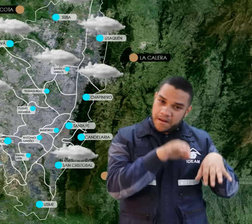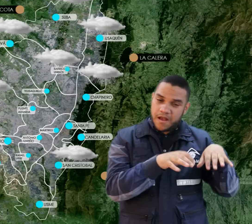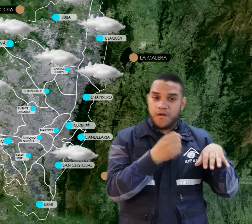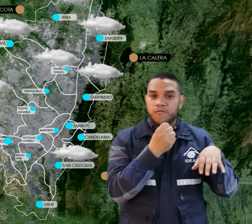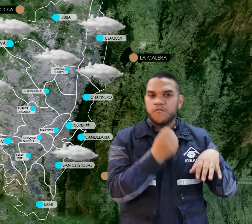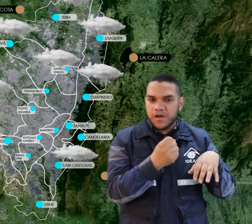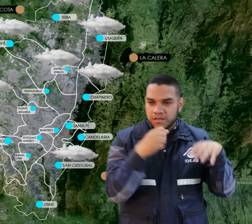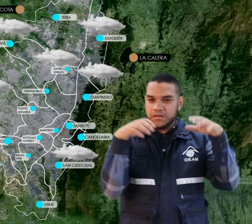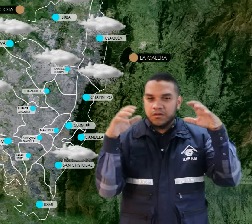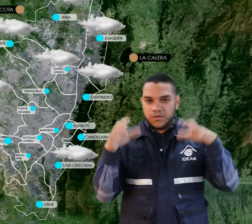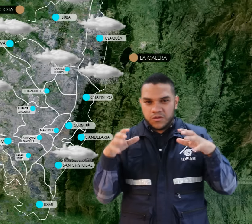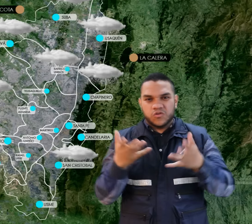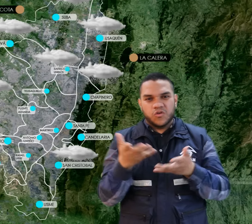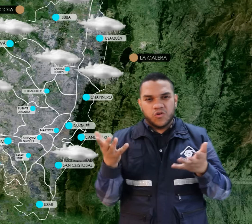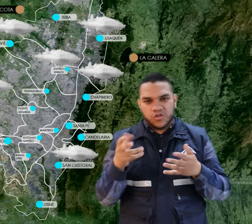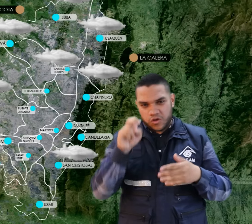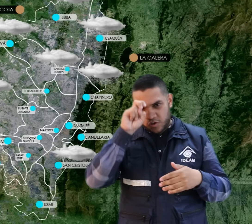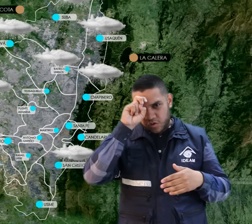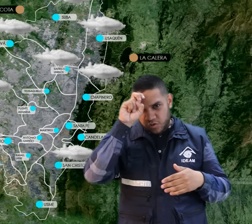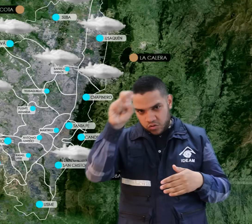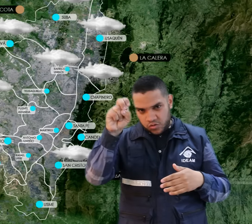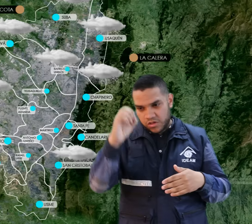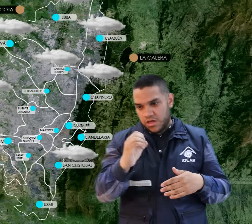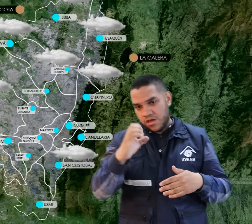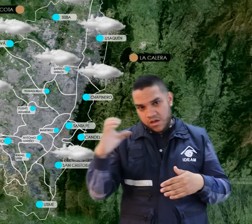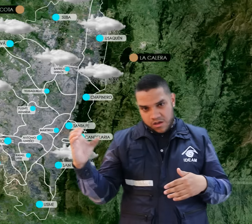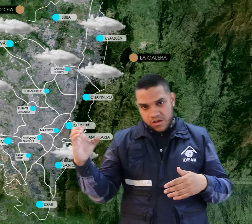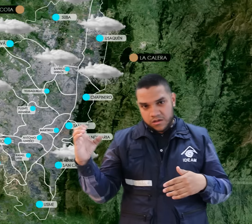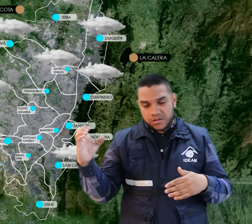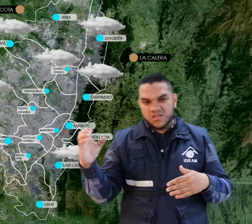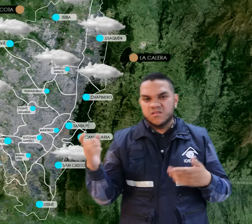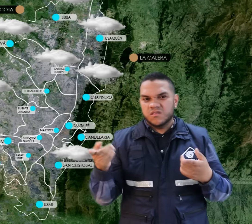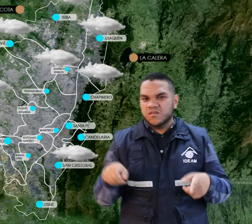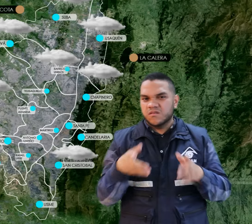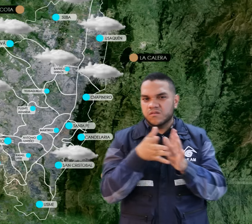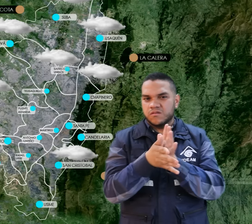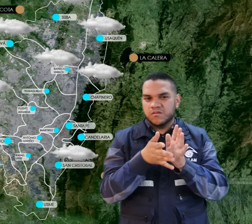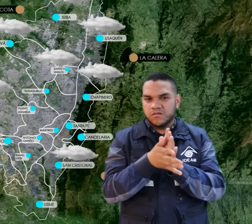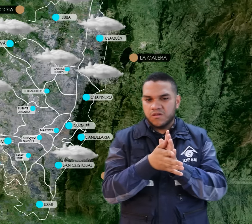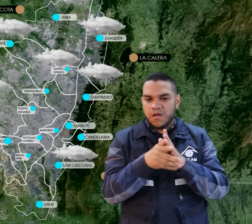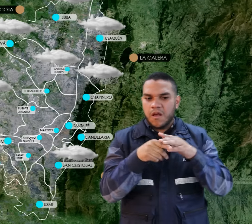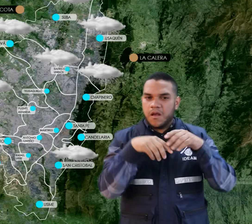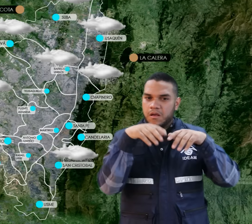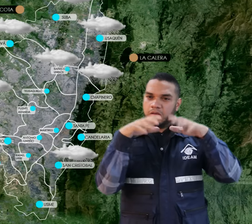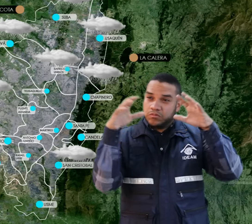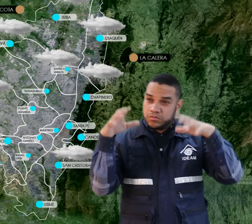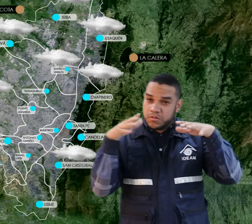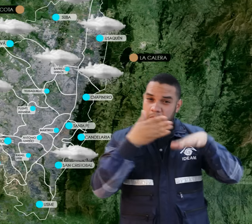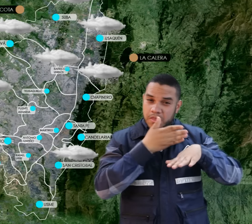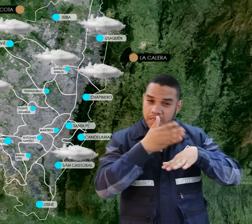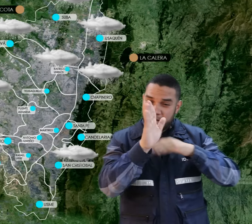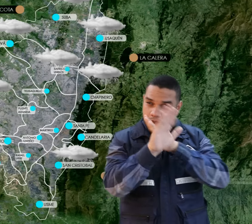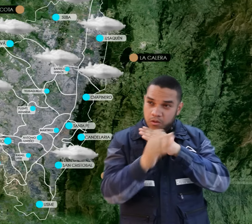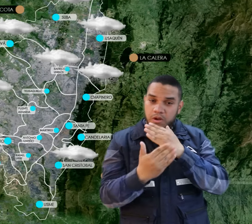fuertes hacia horas de la noche sobre sectores del norte y del occidente, esperando una disminución de las precipitaciones hacia horas de